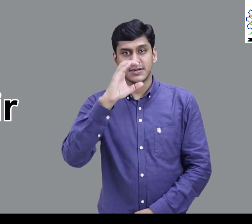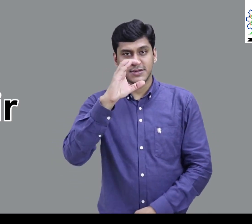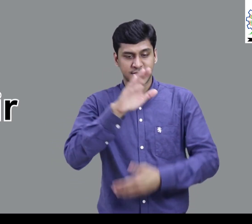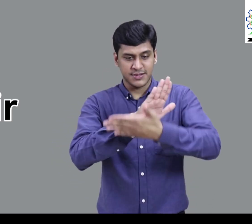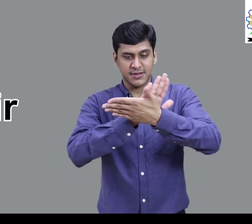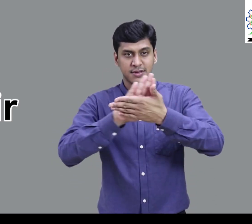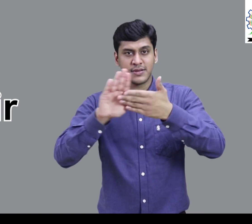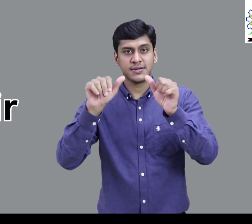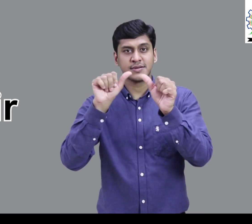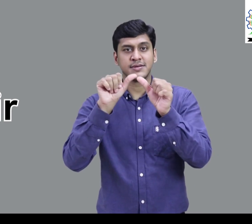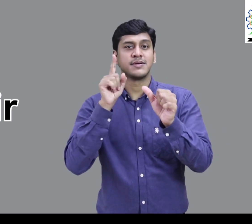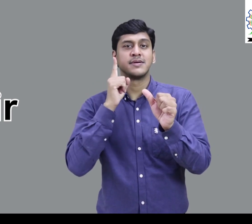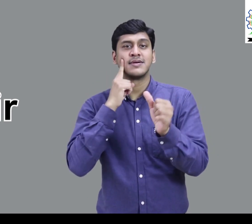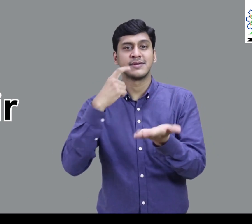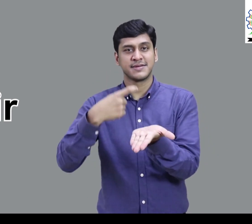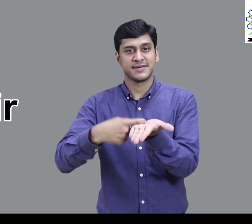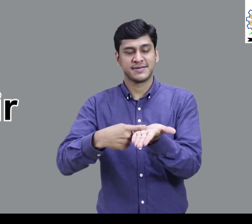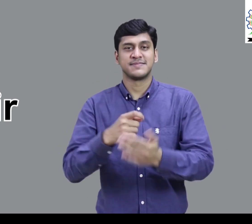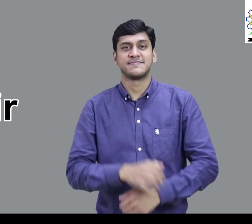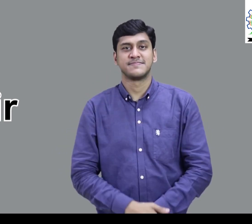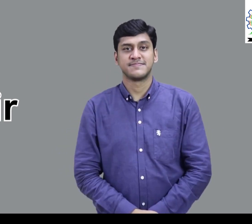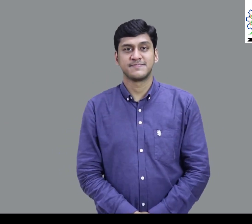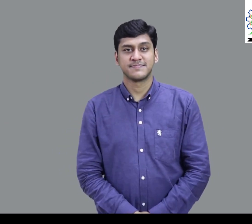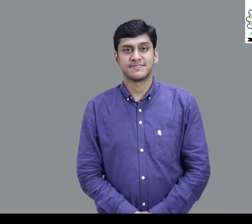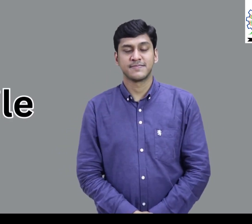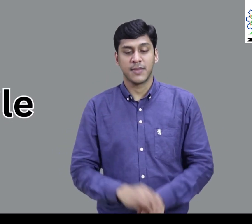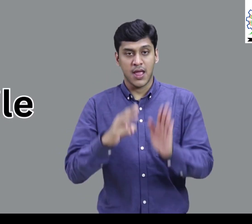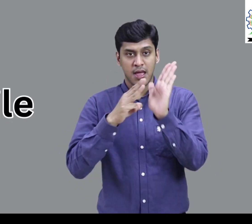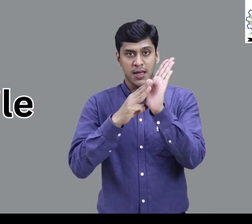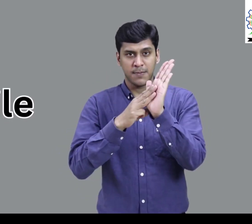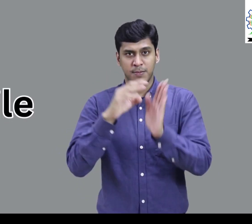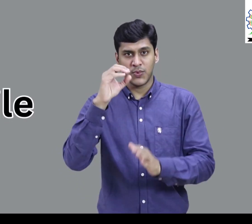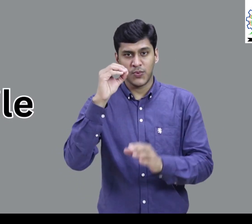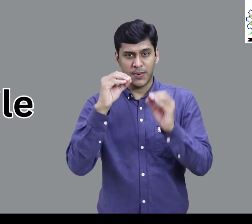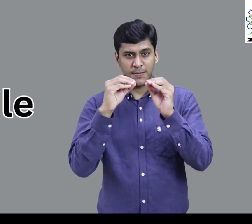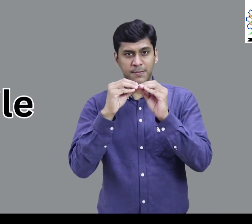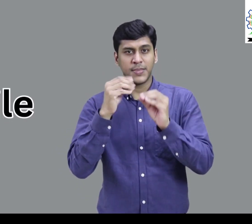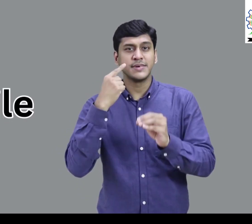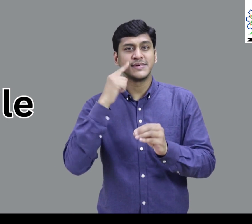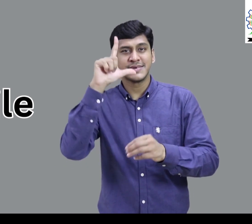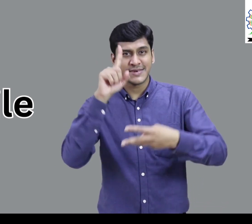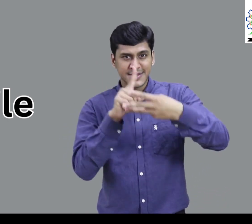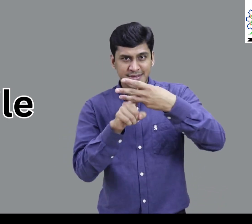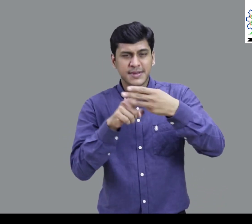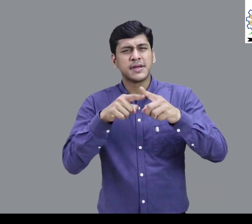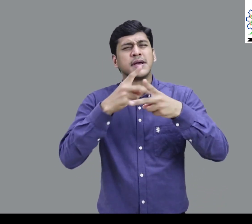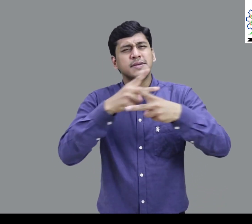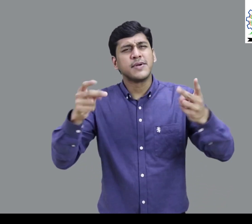H A I R M O B I L E Mobile और